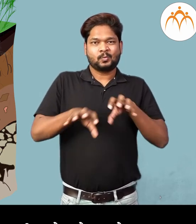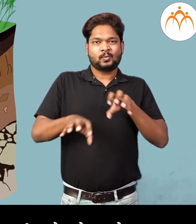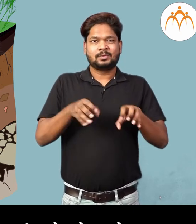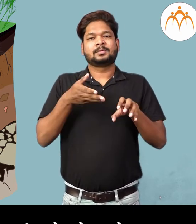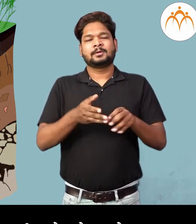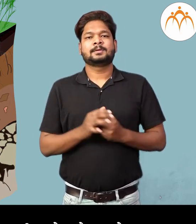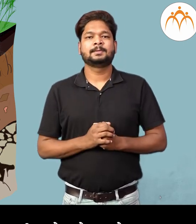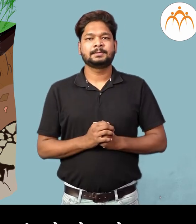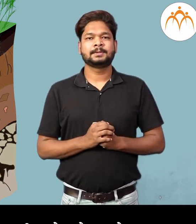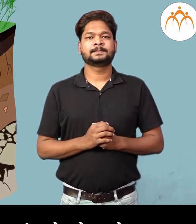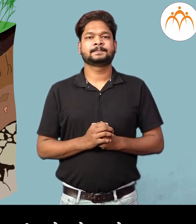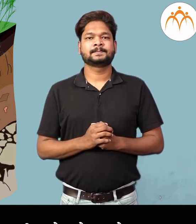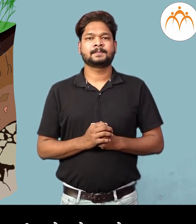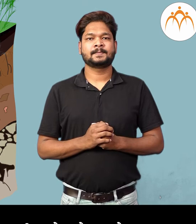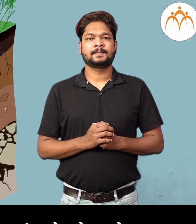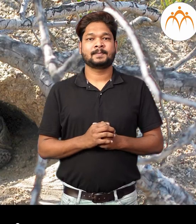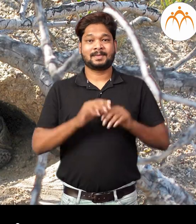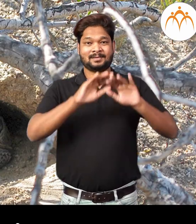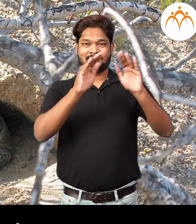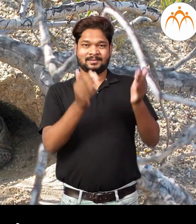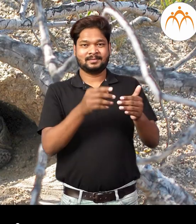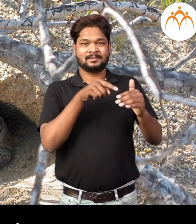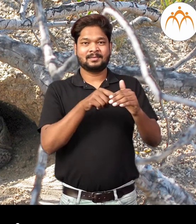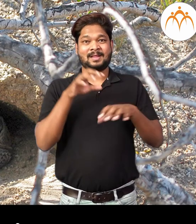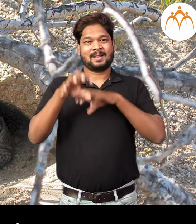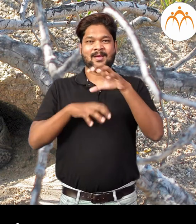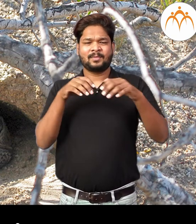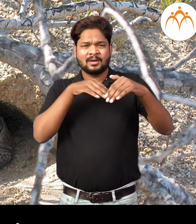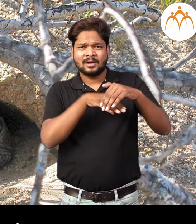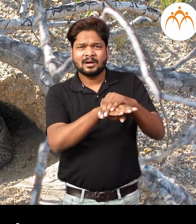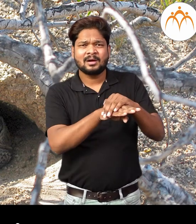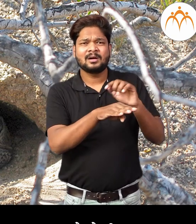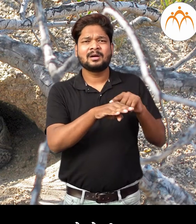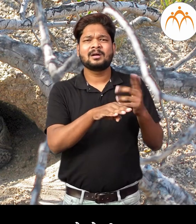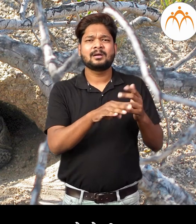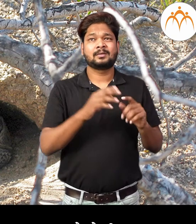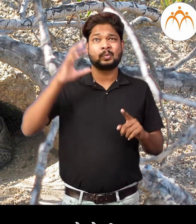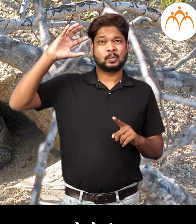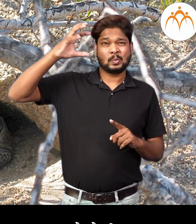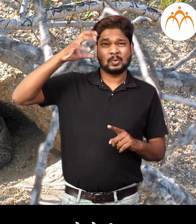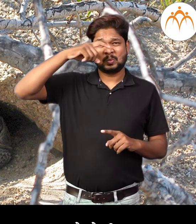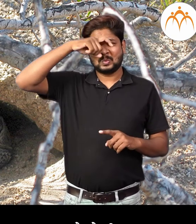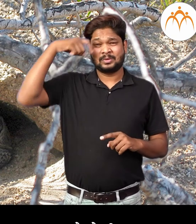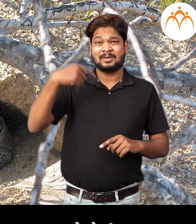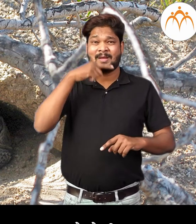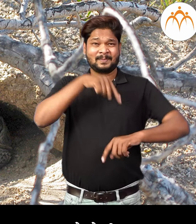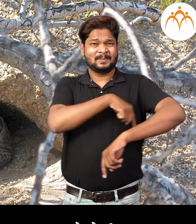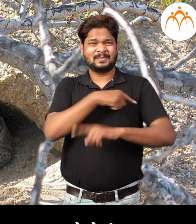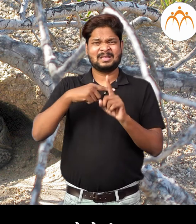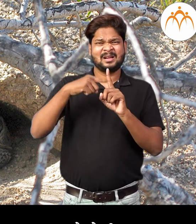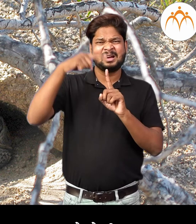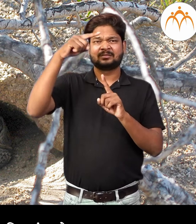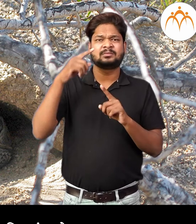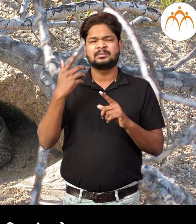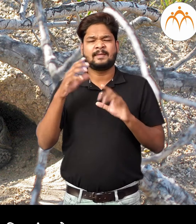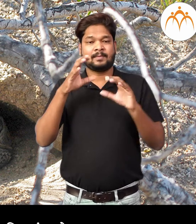मुले खोल खोल जातात बिलातील प्राणी वालवंटा देउसा फा रुष्णता आसले मुले